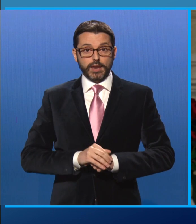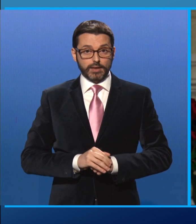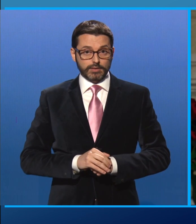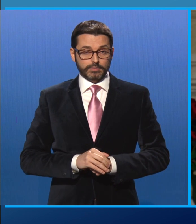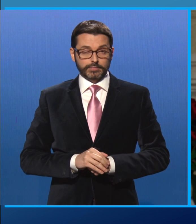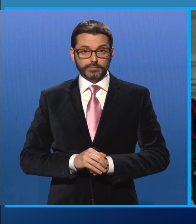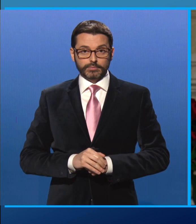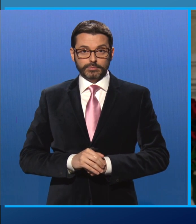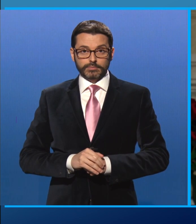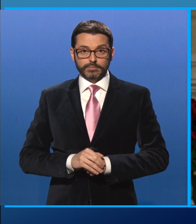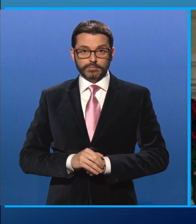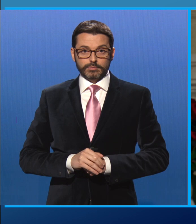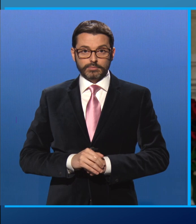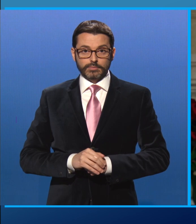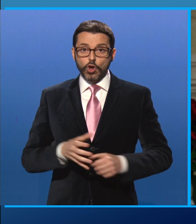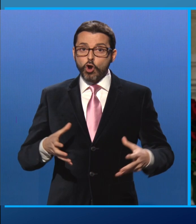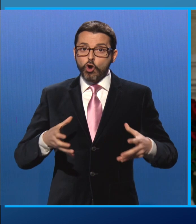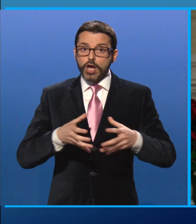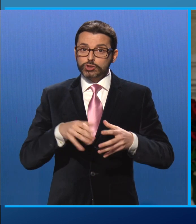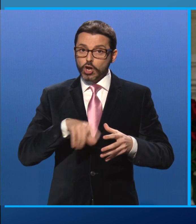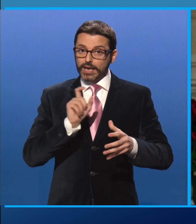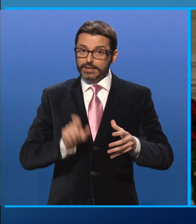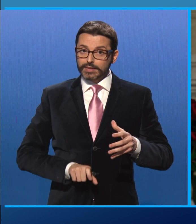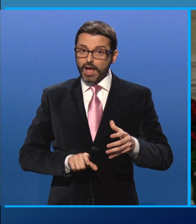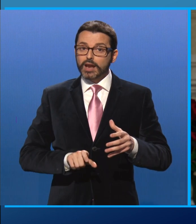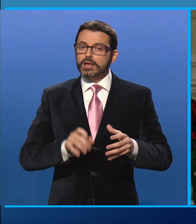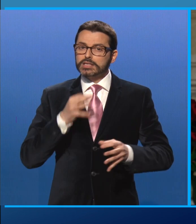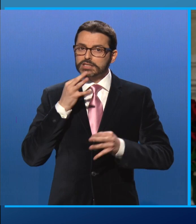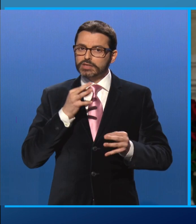Far crescere la coesione nel nostro Paese vuol dire renderlo più forte.